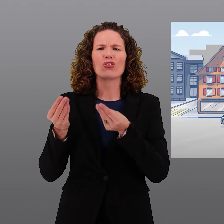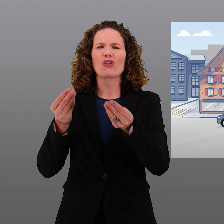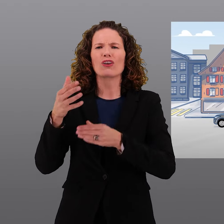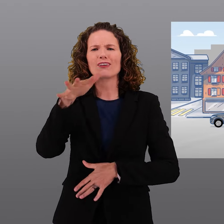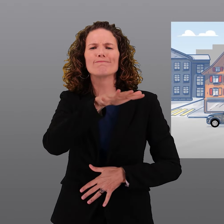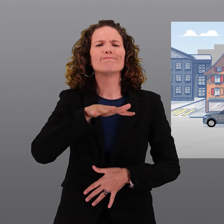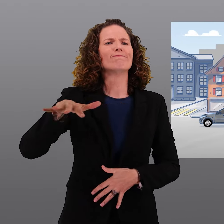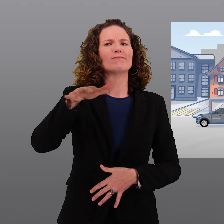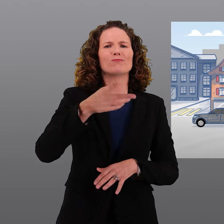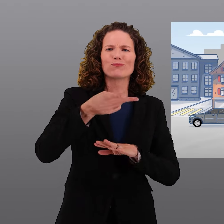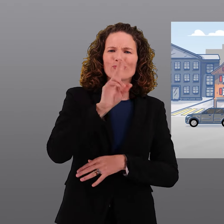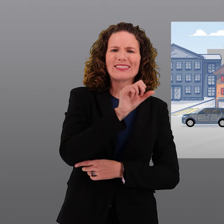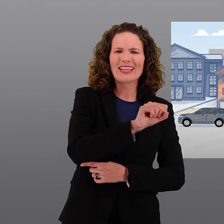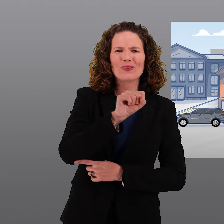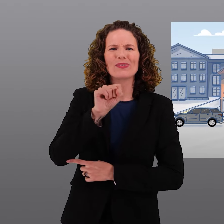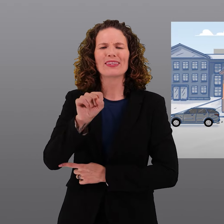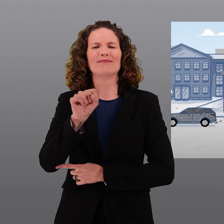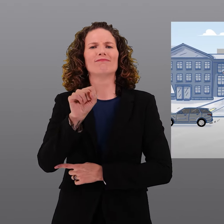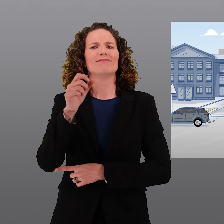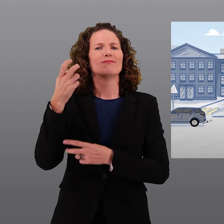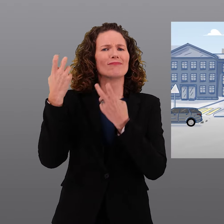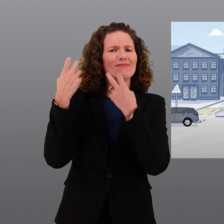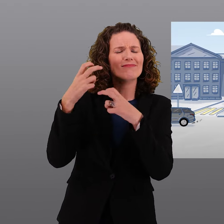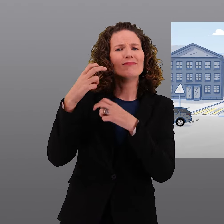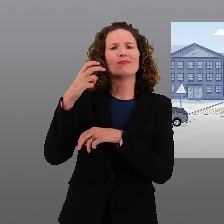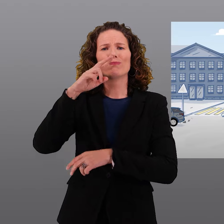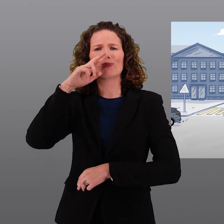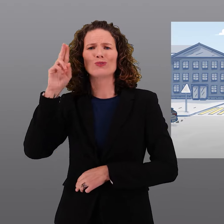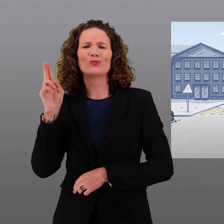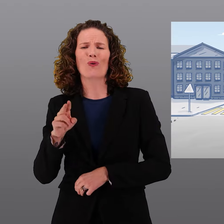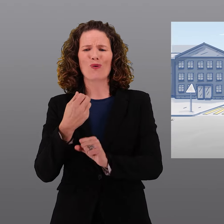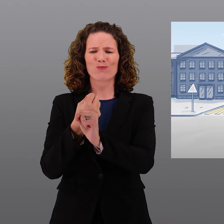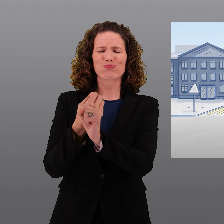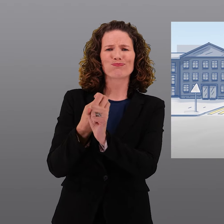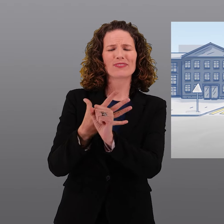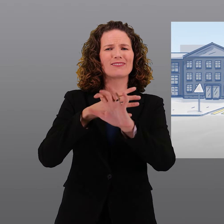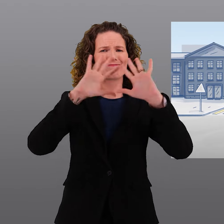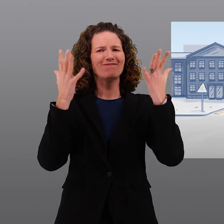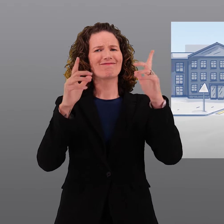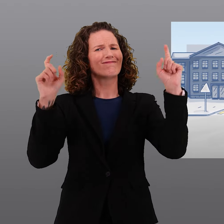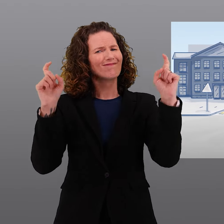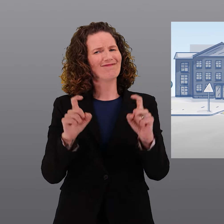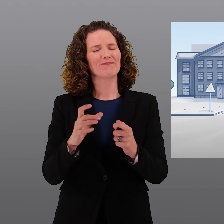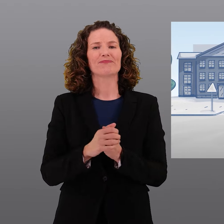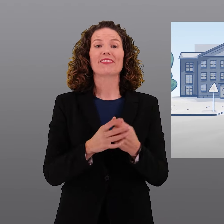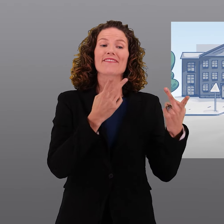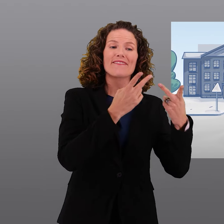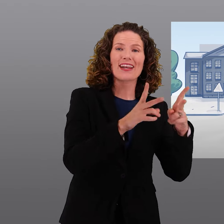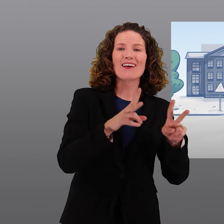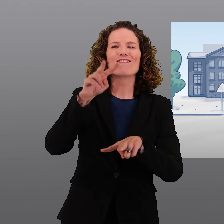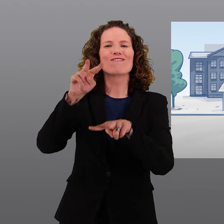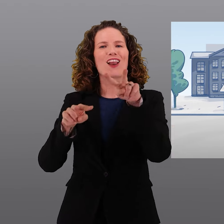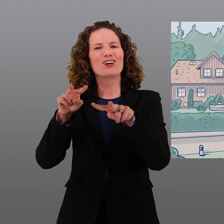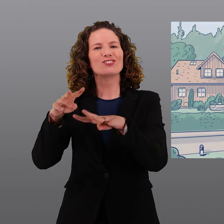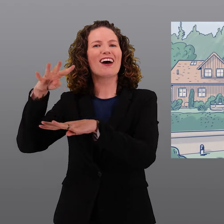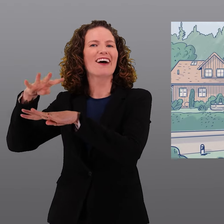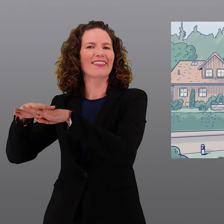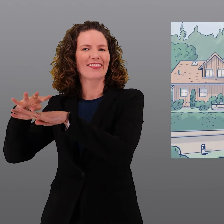'évitement, ce qui augmentera la sécurité et fera diminuer les nuisances sonores et la pollution due au gaz d'échappement. Le